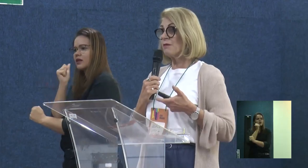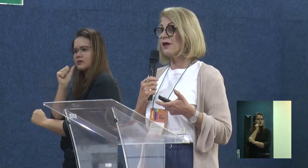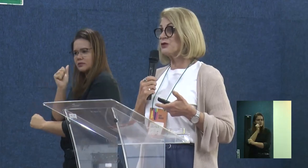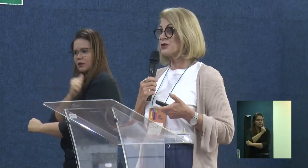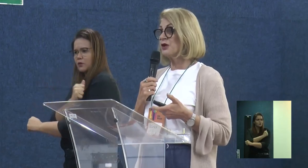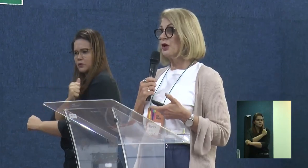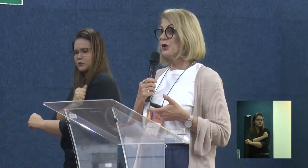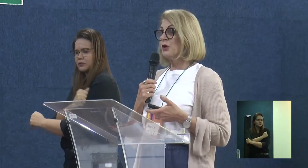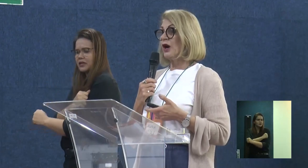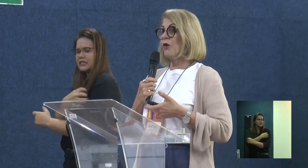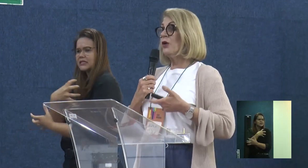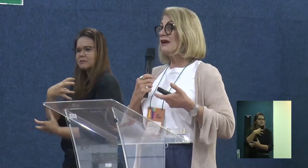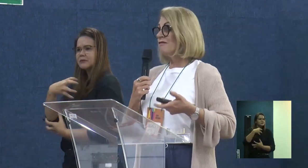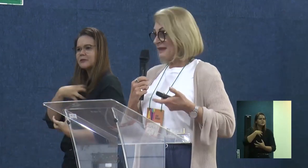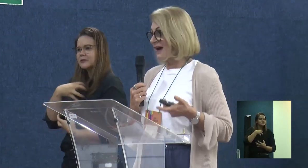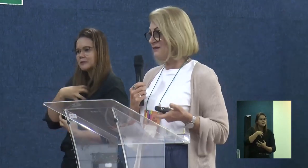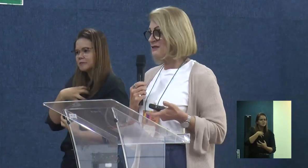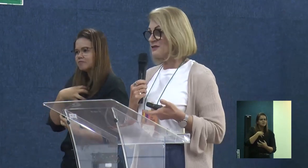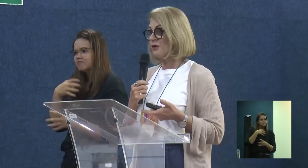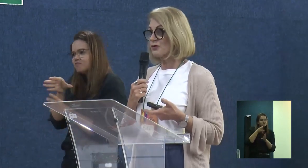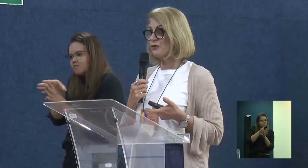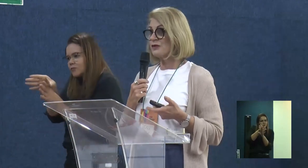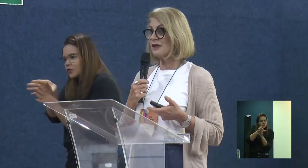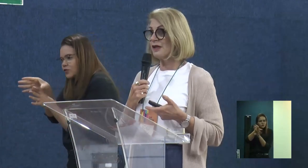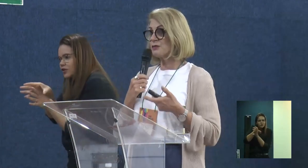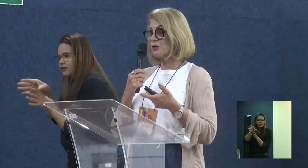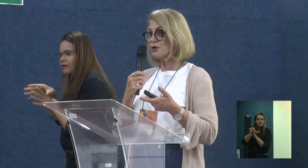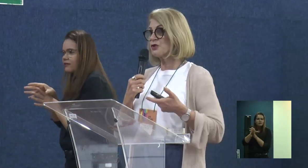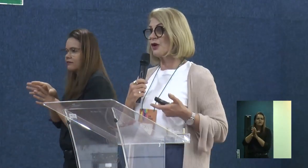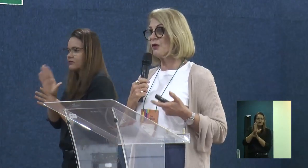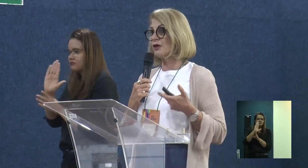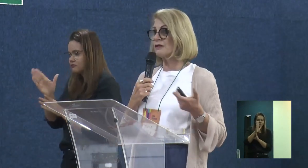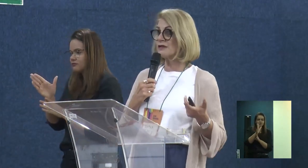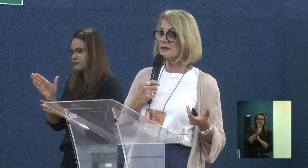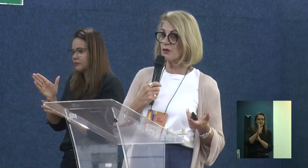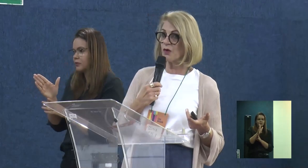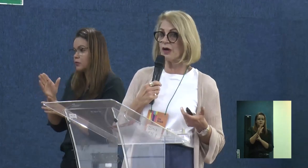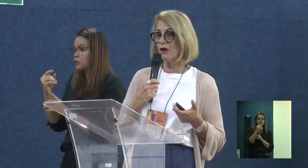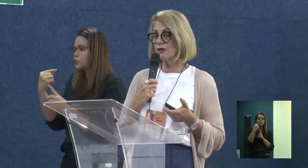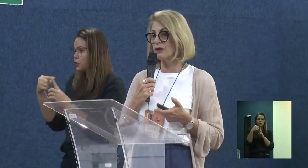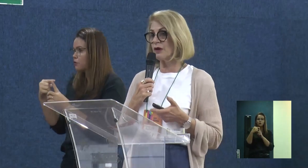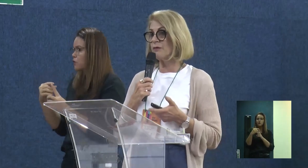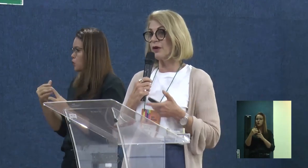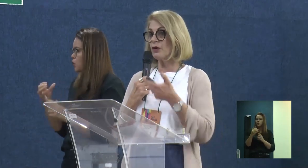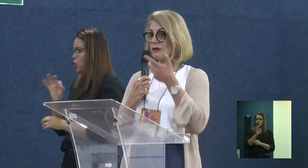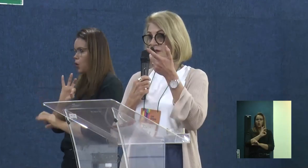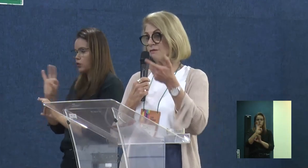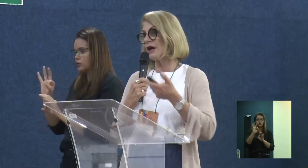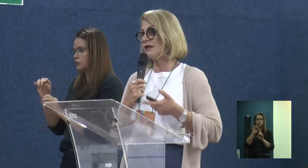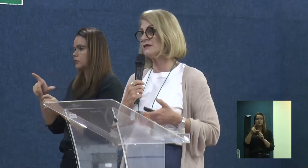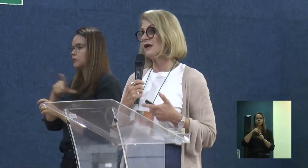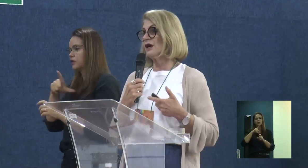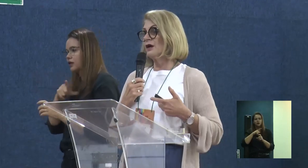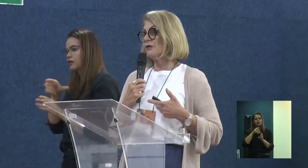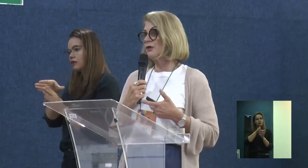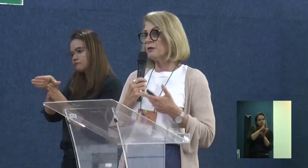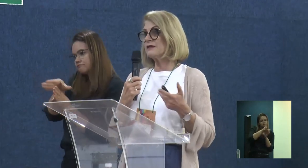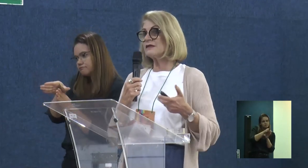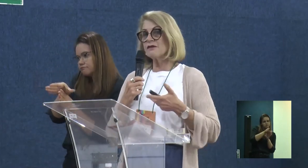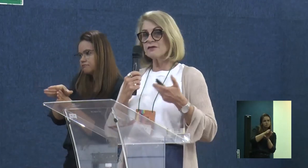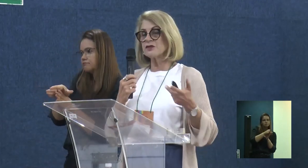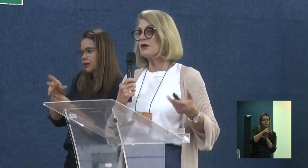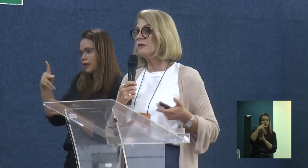sentiram extremamente orientadas, orientadas, eu acho que foi excelente, porque a gente tinha a orientação local, então, lá em Pelotas, e mais,